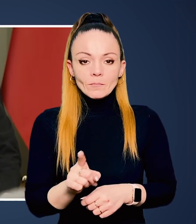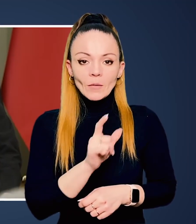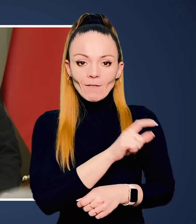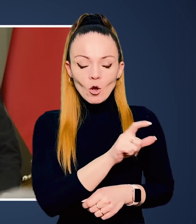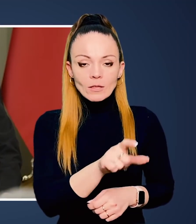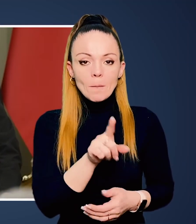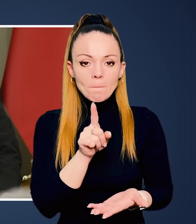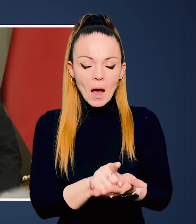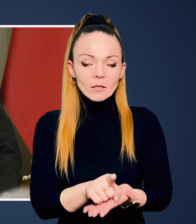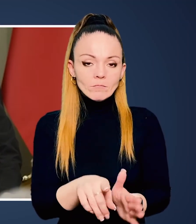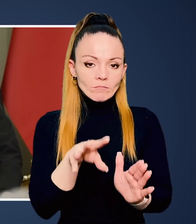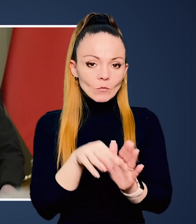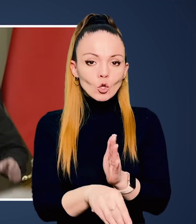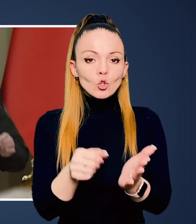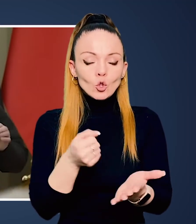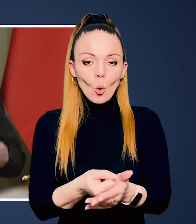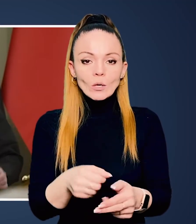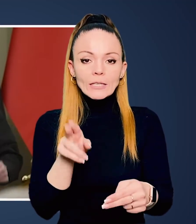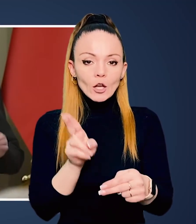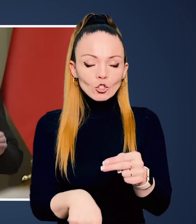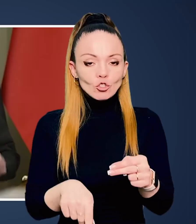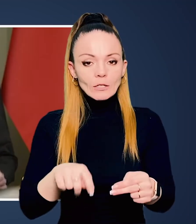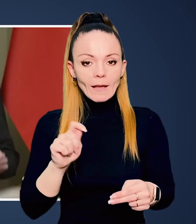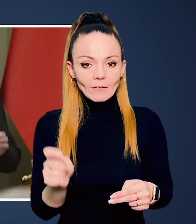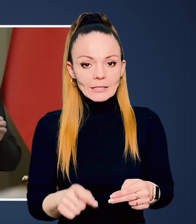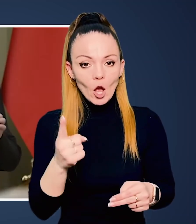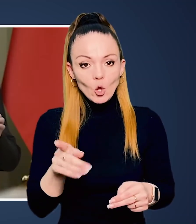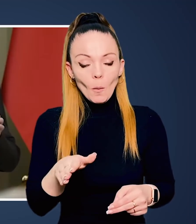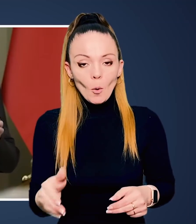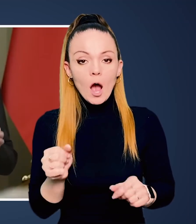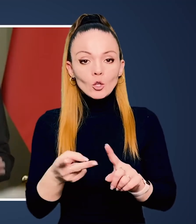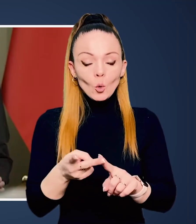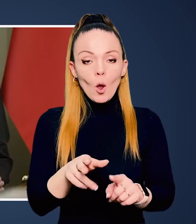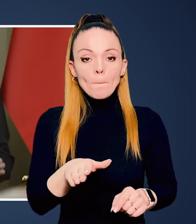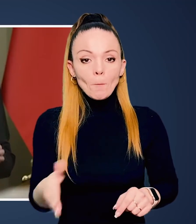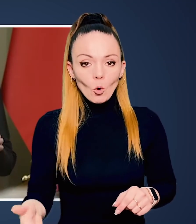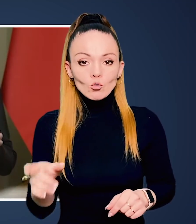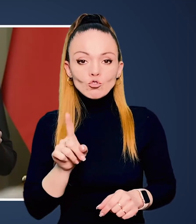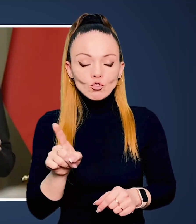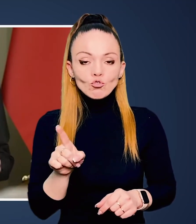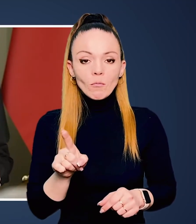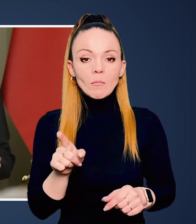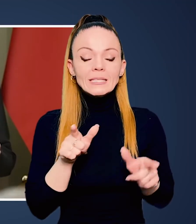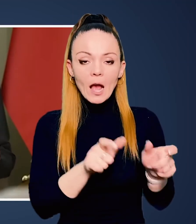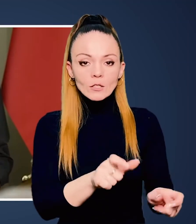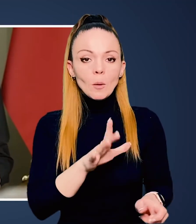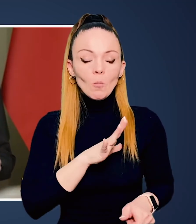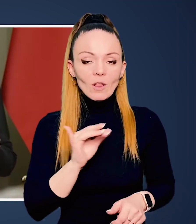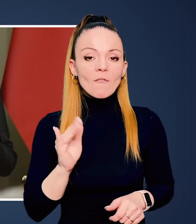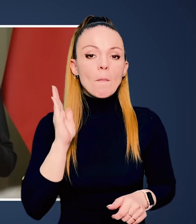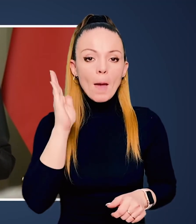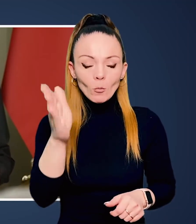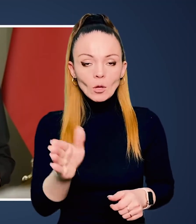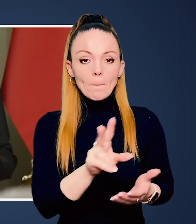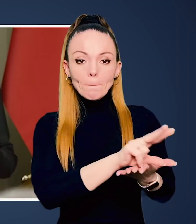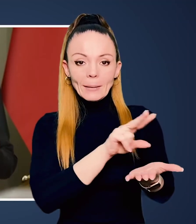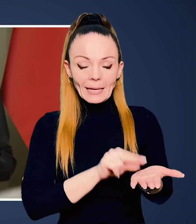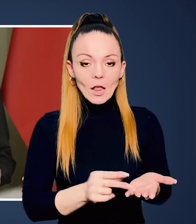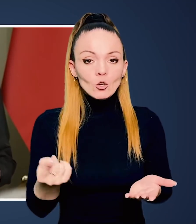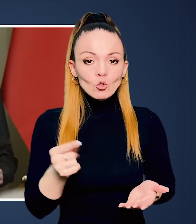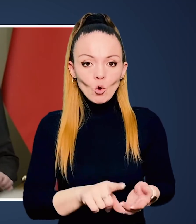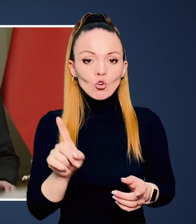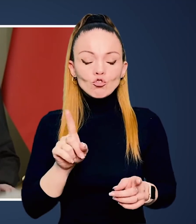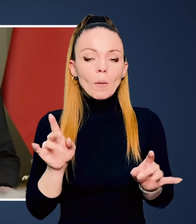щоб вони мають допровадити до закінчення війни з одного боку, але з другого боку, щоб вони були в майбутньому